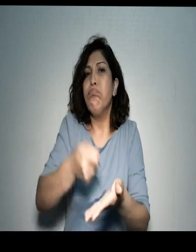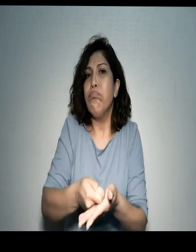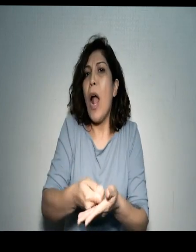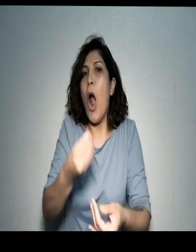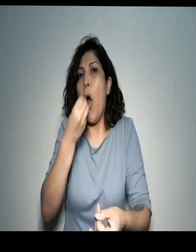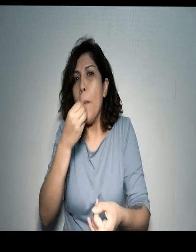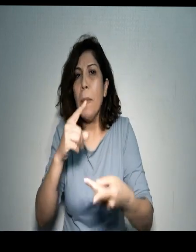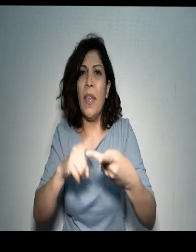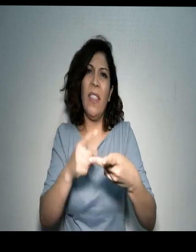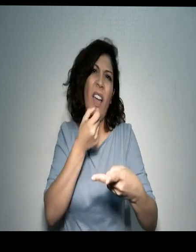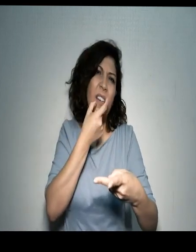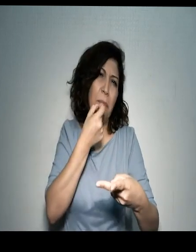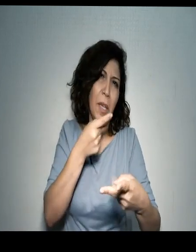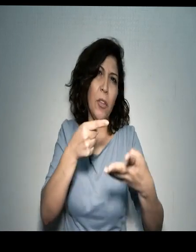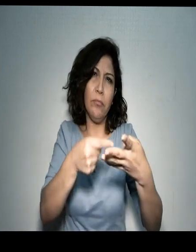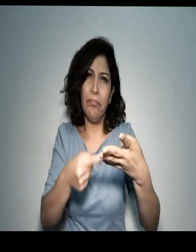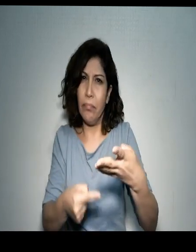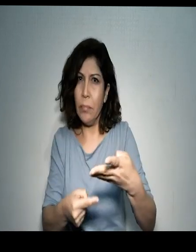de servicios esenciales.